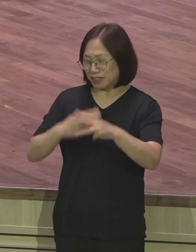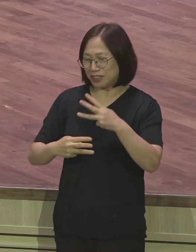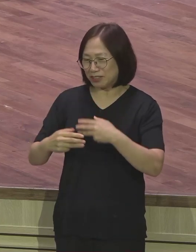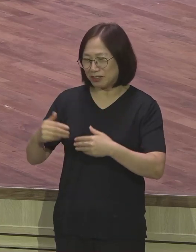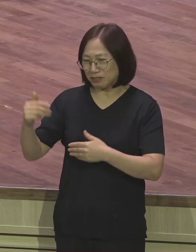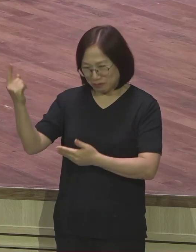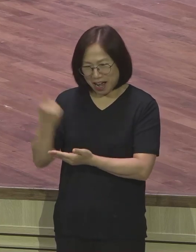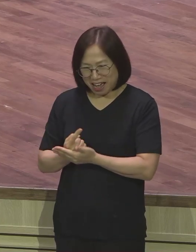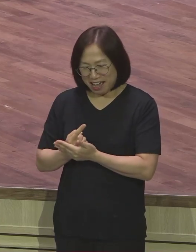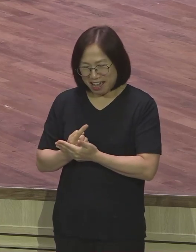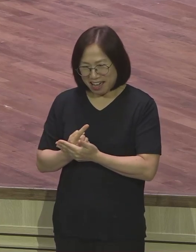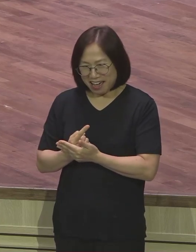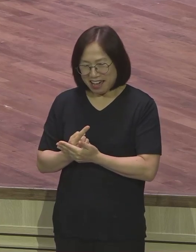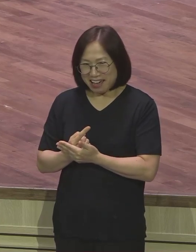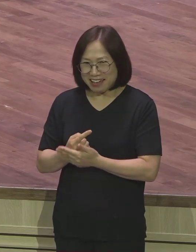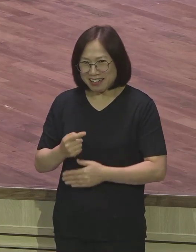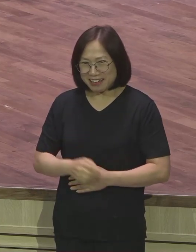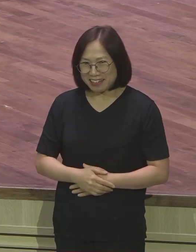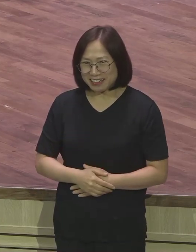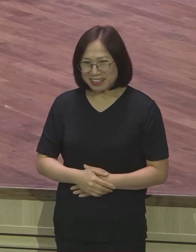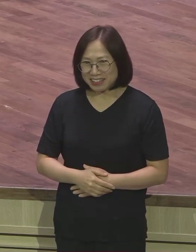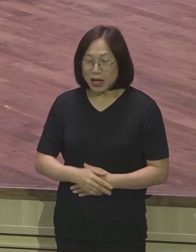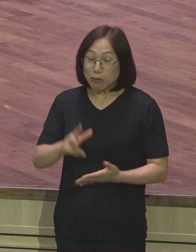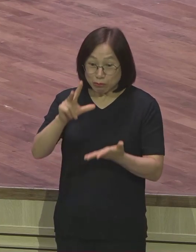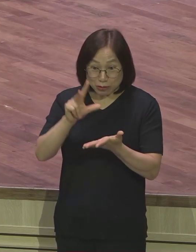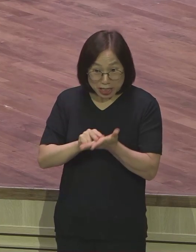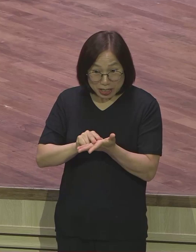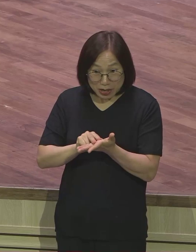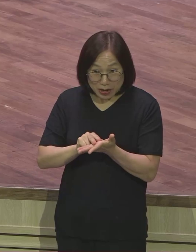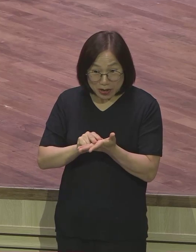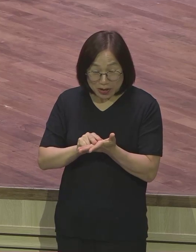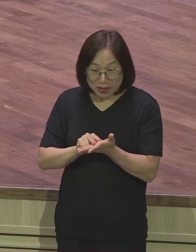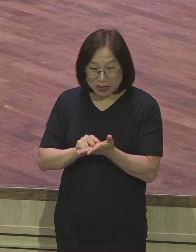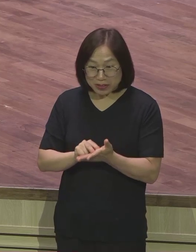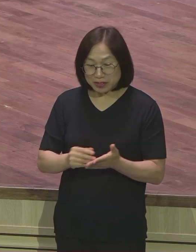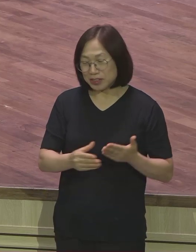랩몬트 문제는 이 지도자 학교 랩몬트